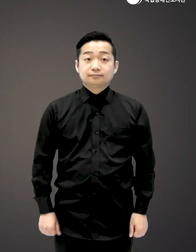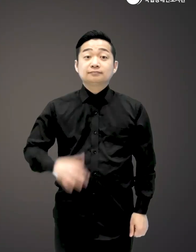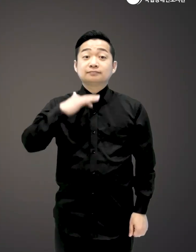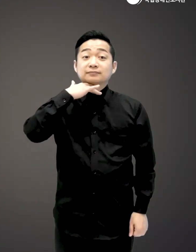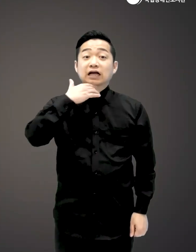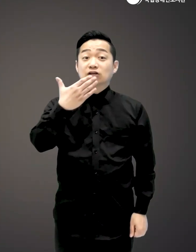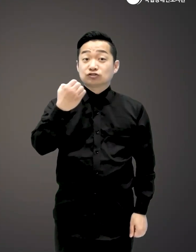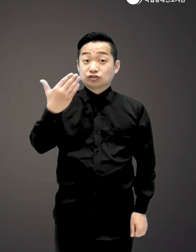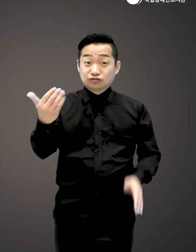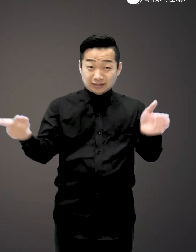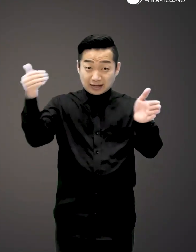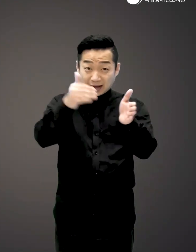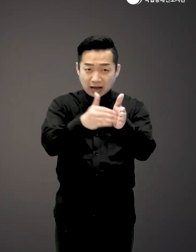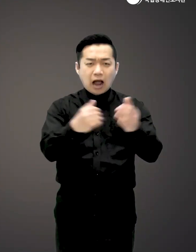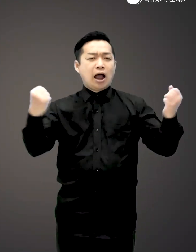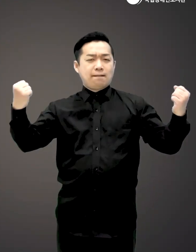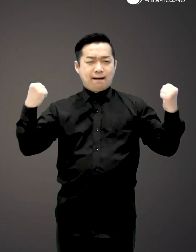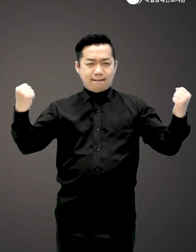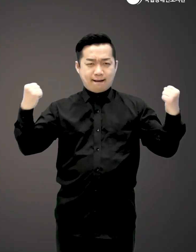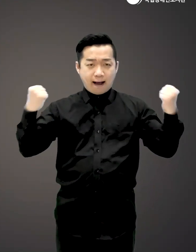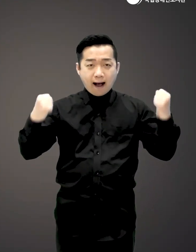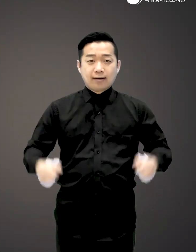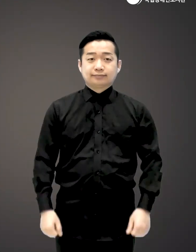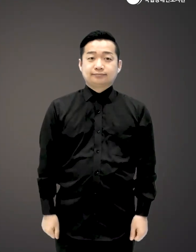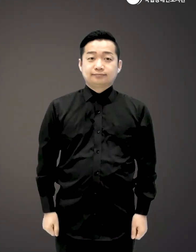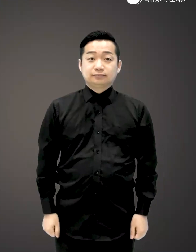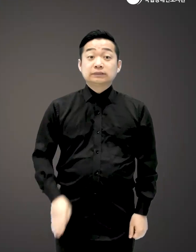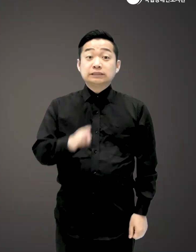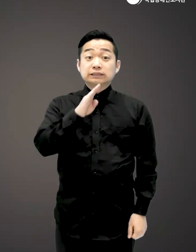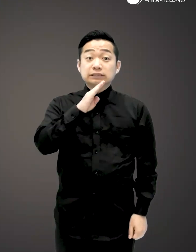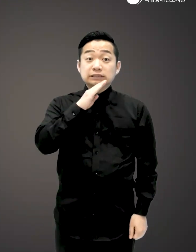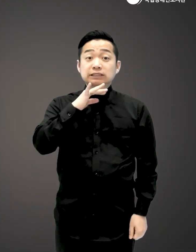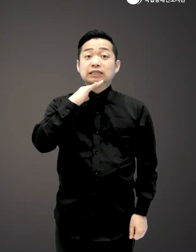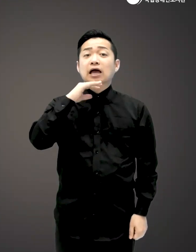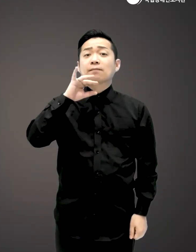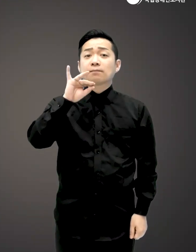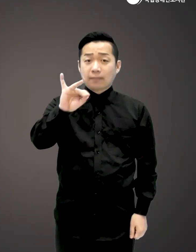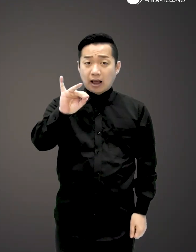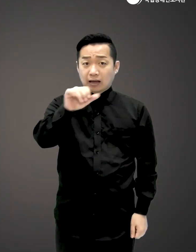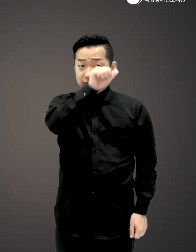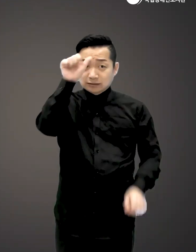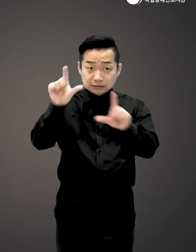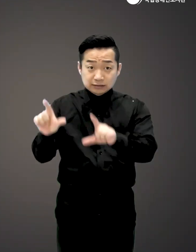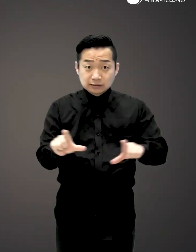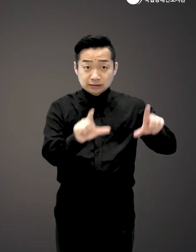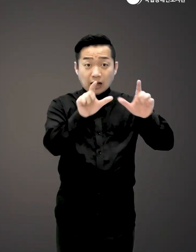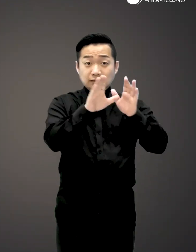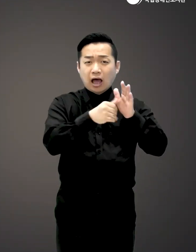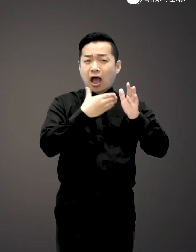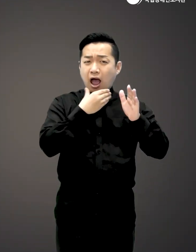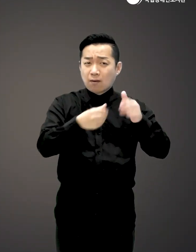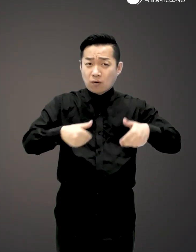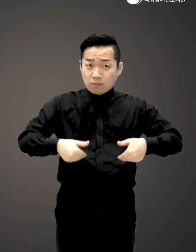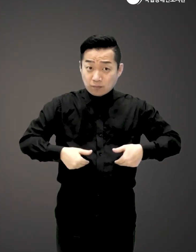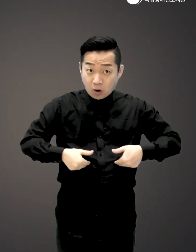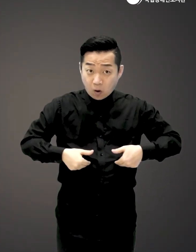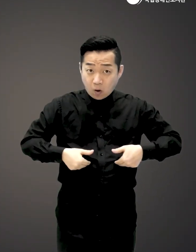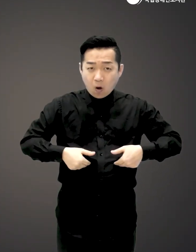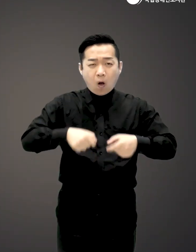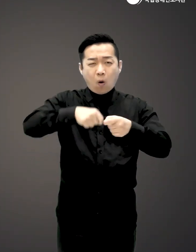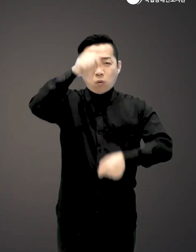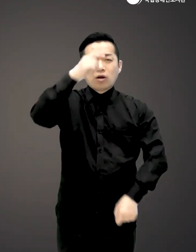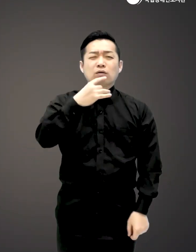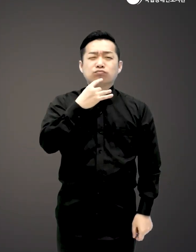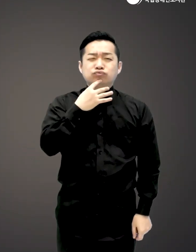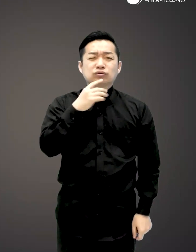99세까지 팔팔하게 진정한 백세시대에서 행복한 삶을 영위하려면 단순히